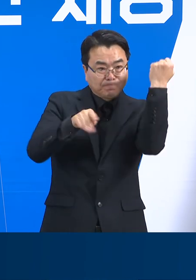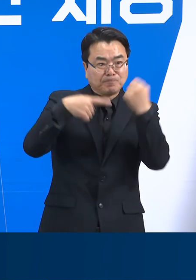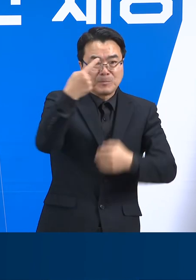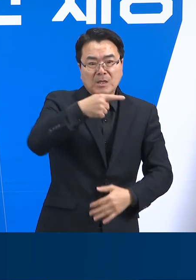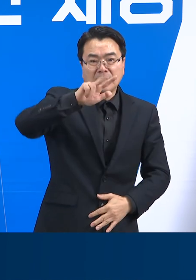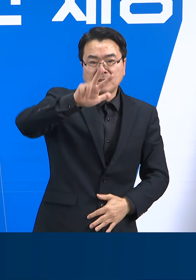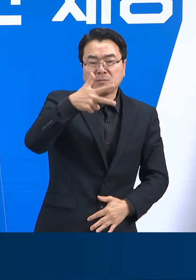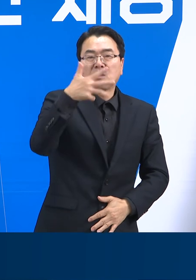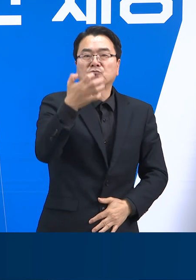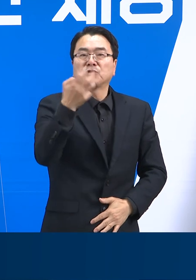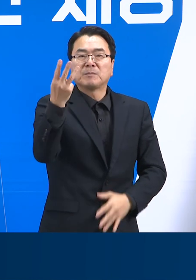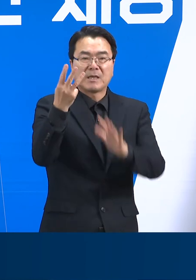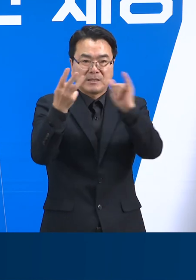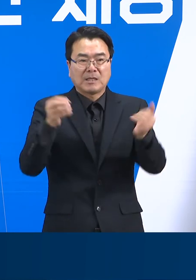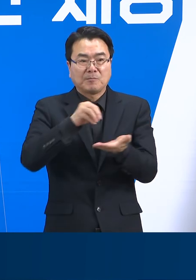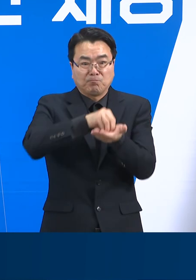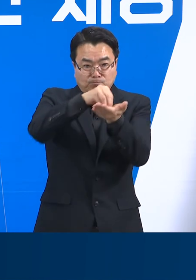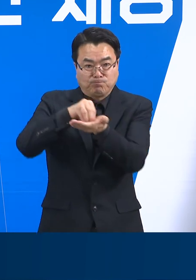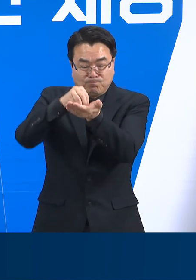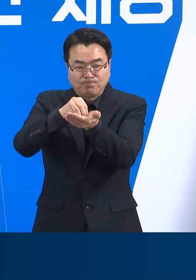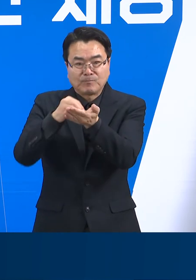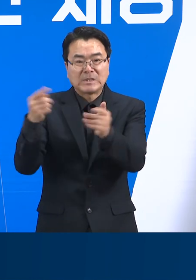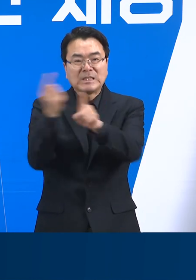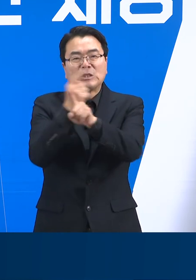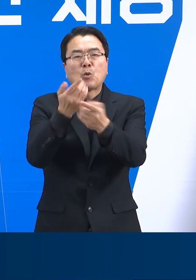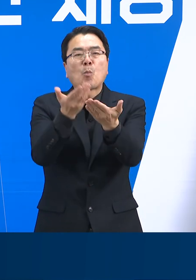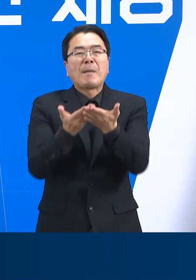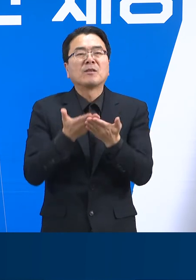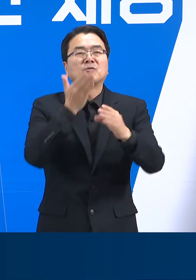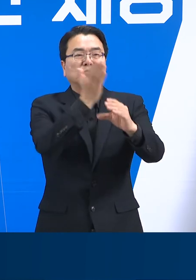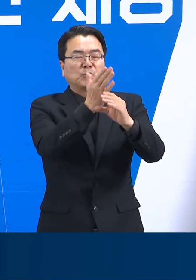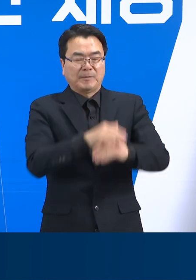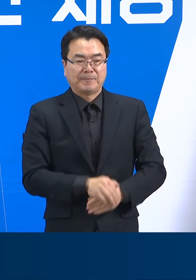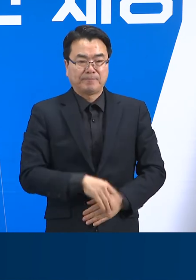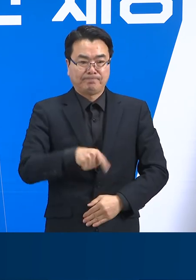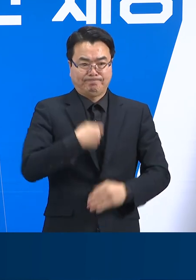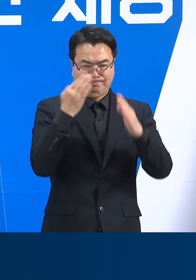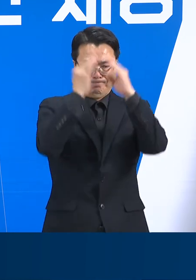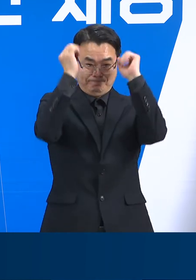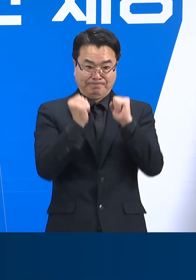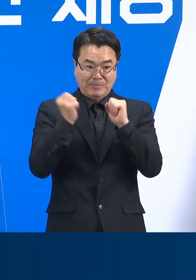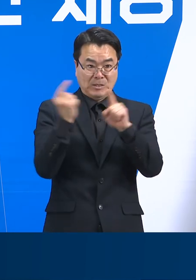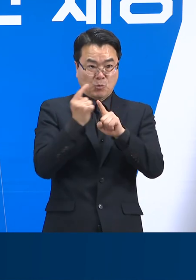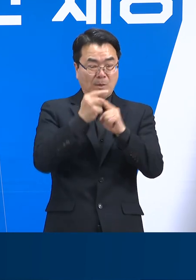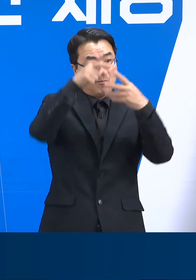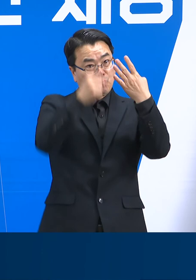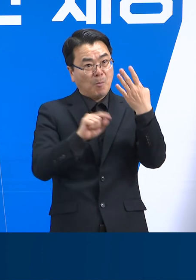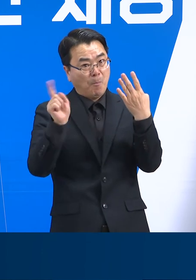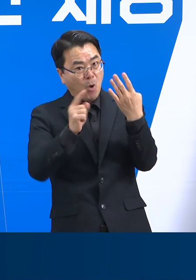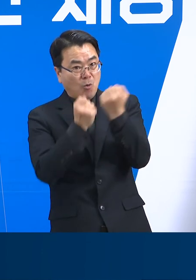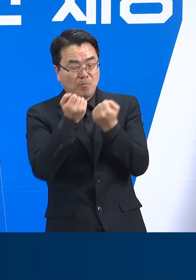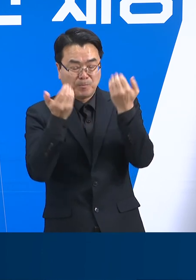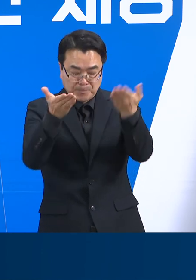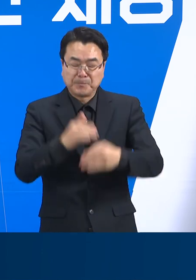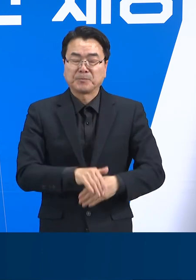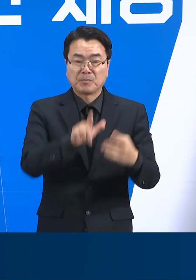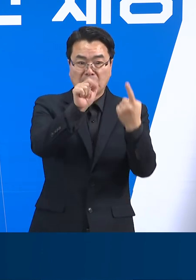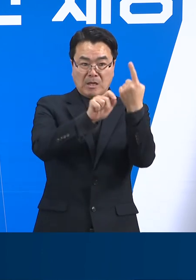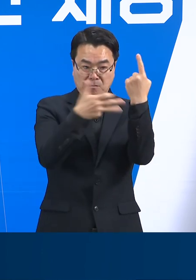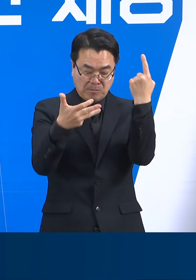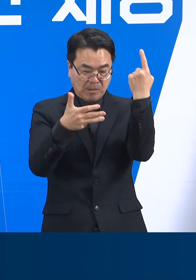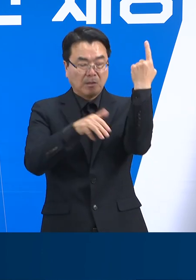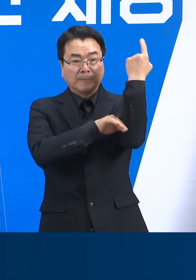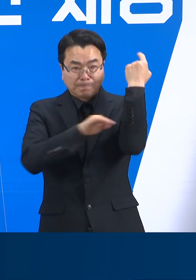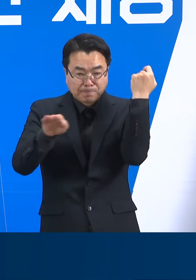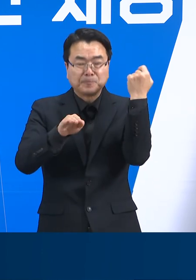,793명이 입소해 있습니다. 다음은 재택치료 프로그램 운영 현황입니다. 1월 17일 18시 기준 도내